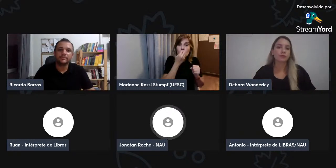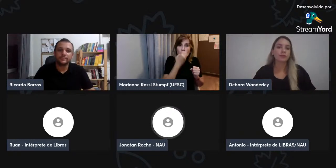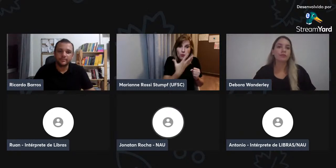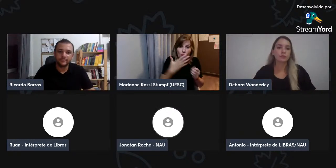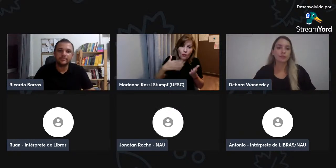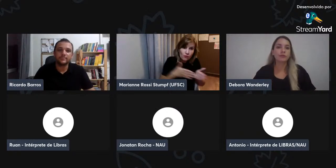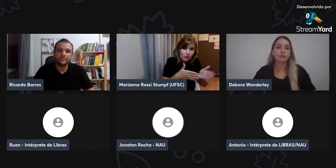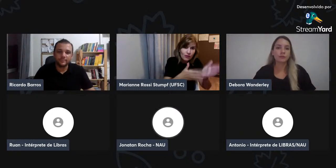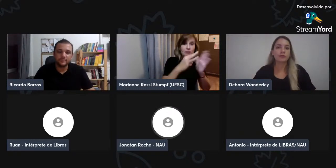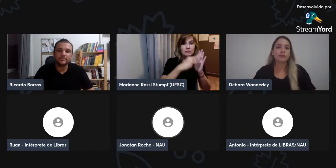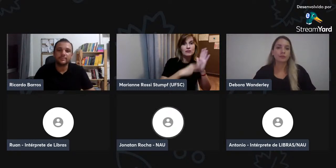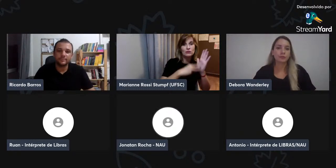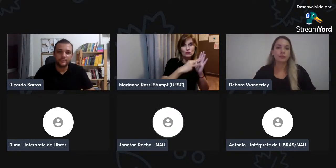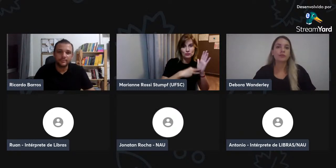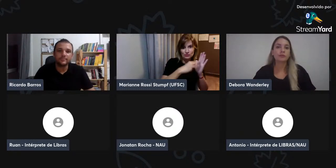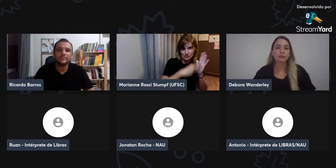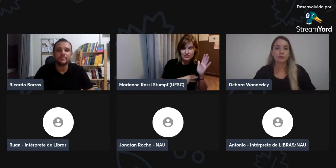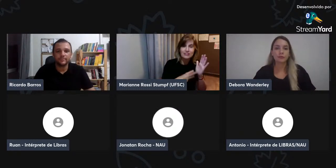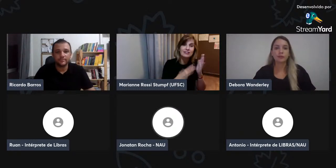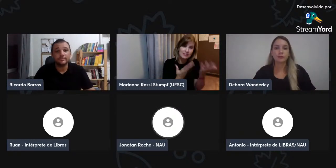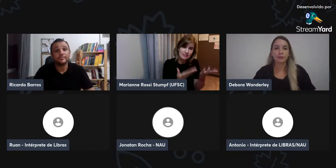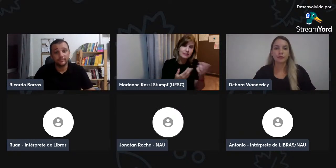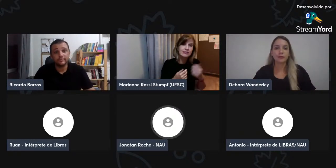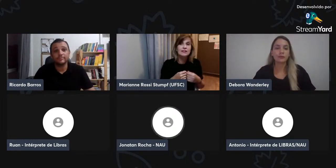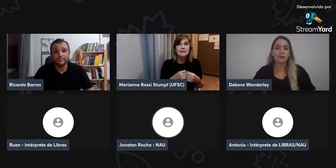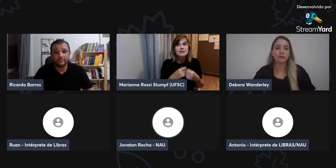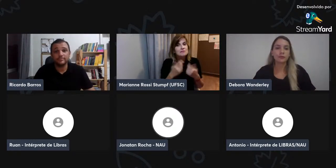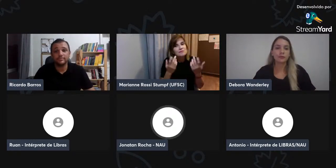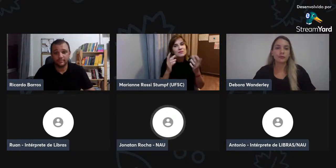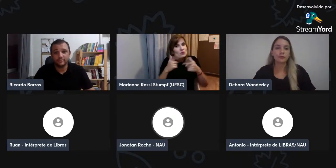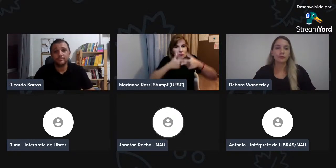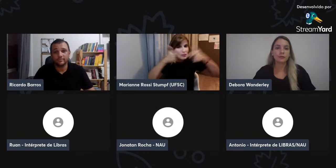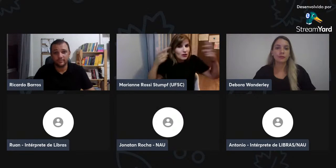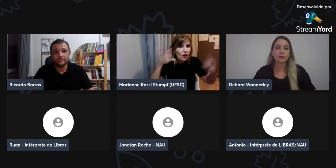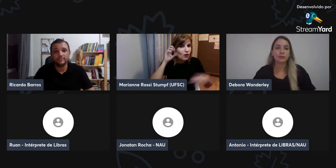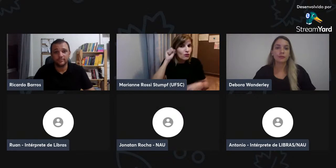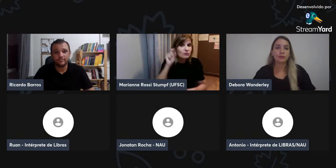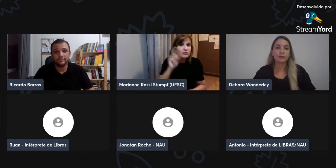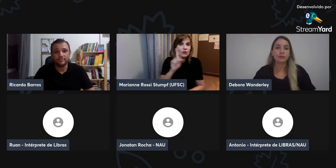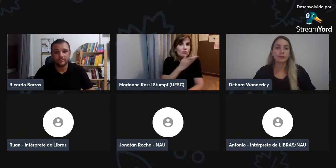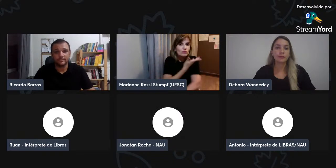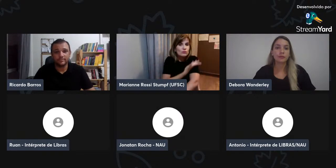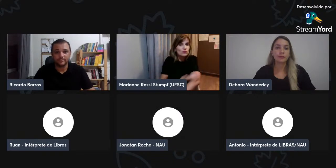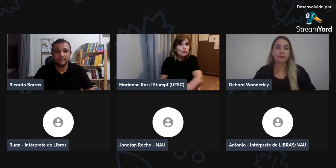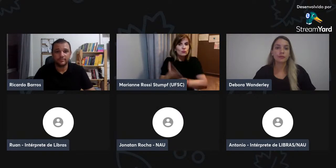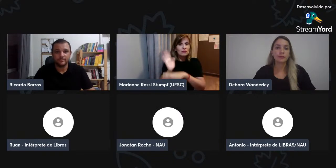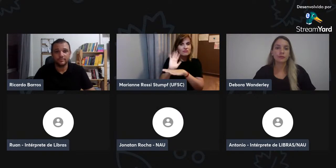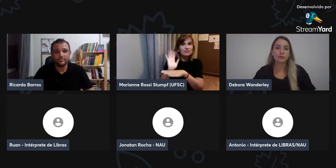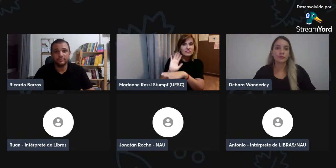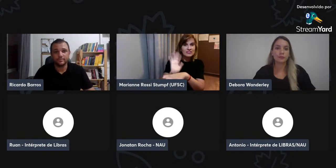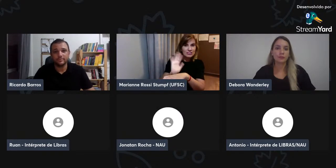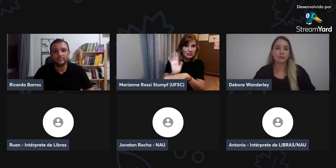faciais, né, usar o básico, para, é bom, usar essas metodologias, então,